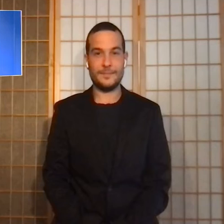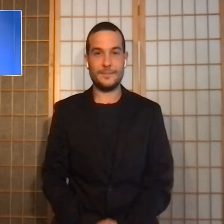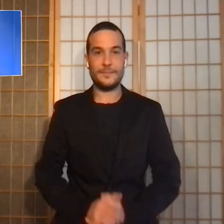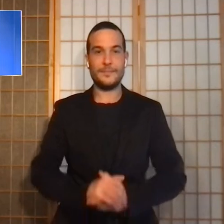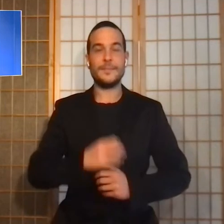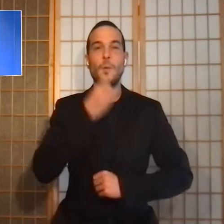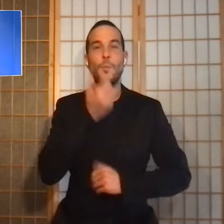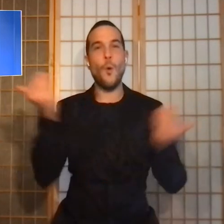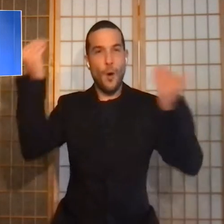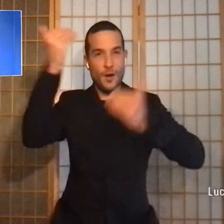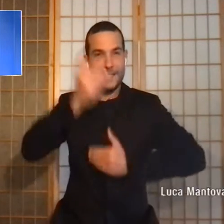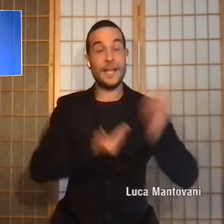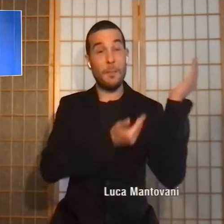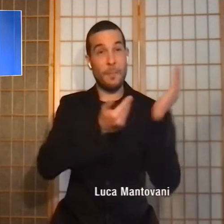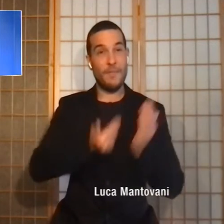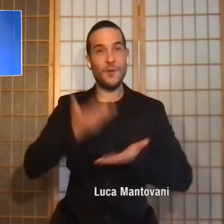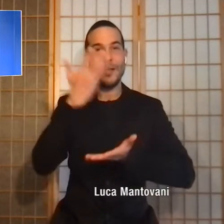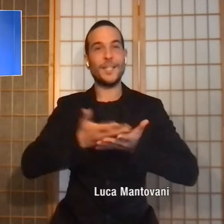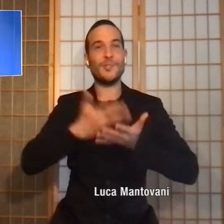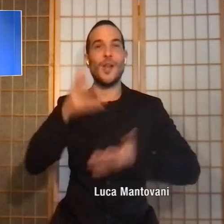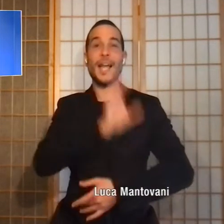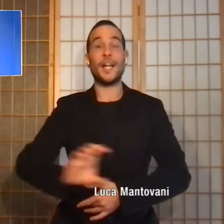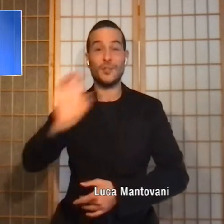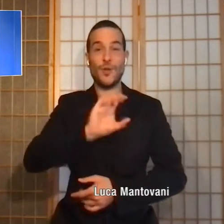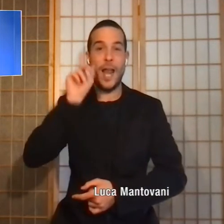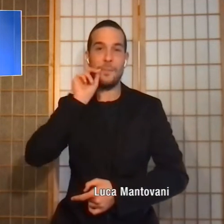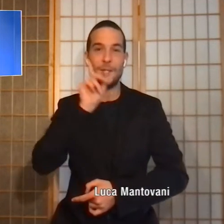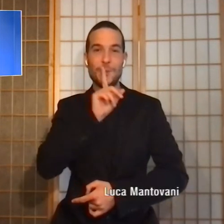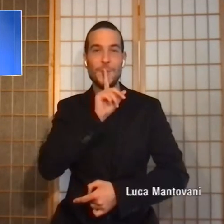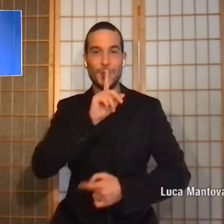Buonasera e benvenuti al telegiornale regionale per sordi.